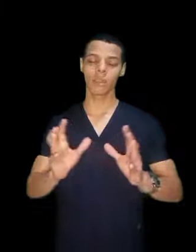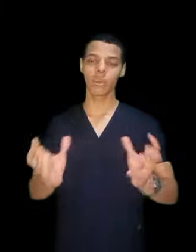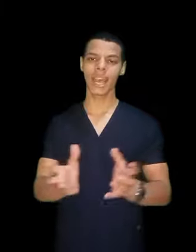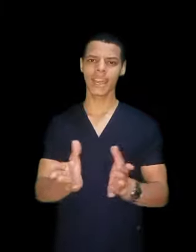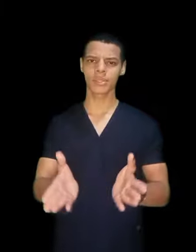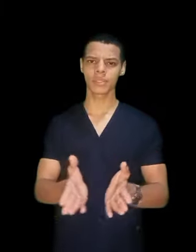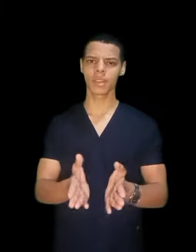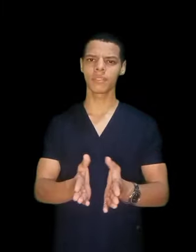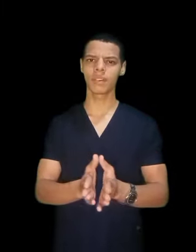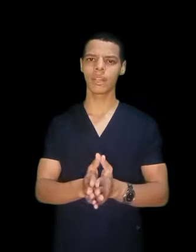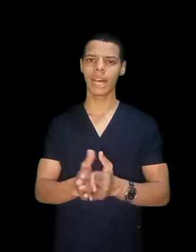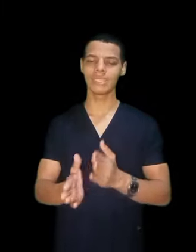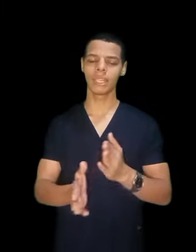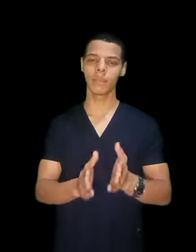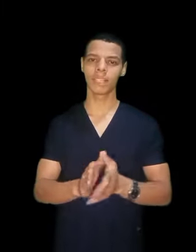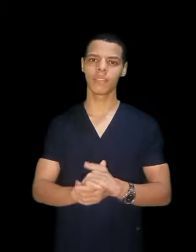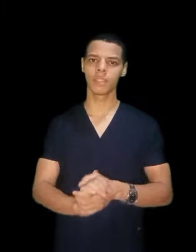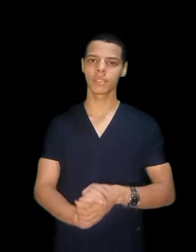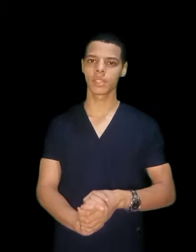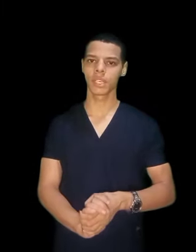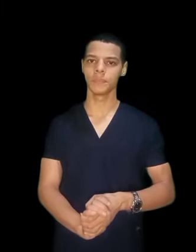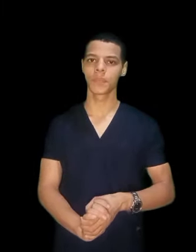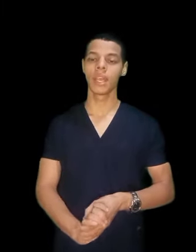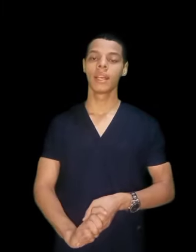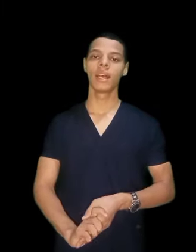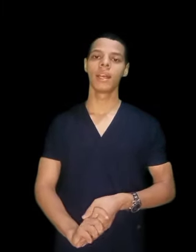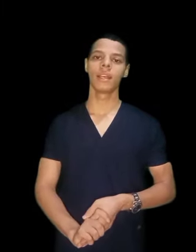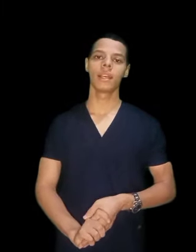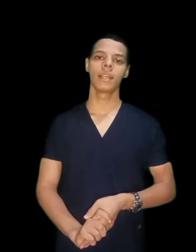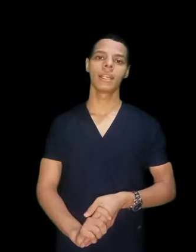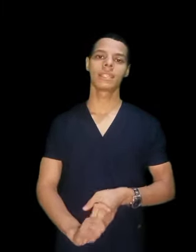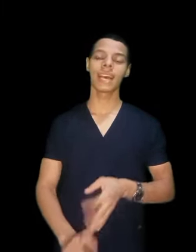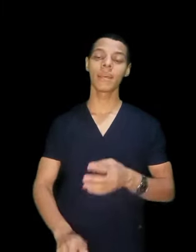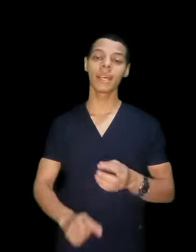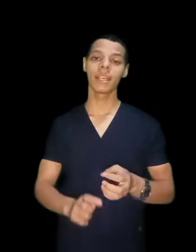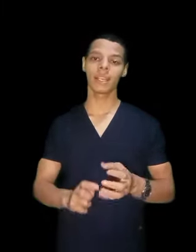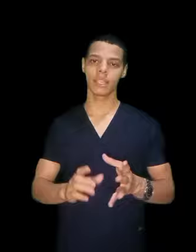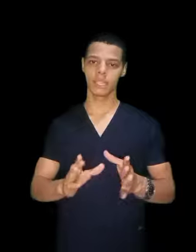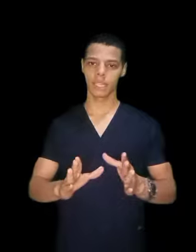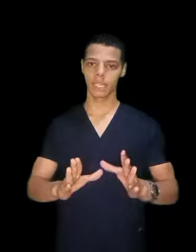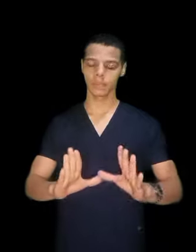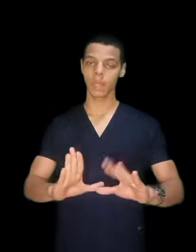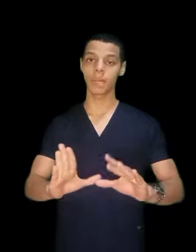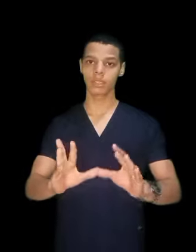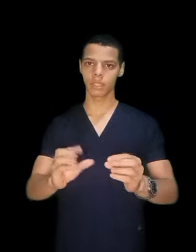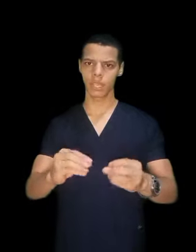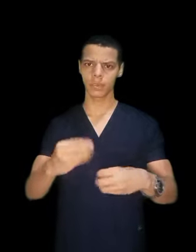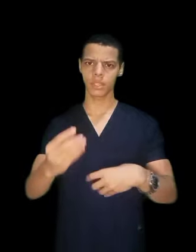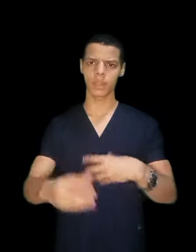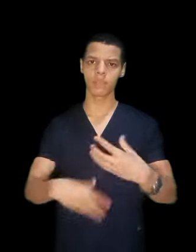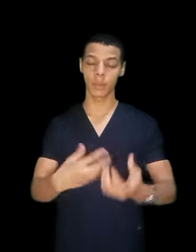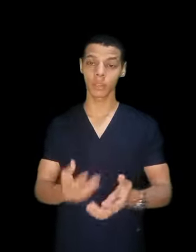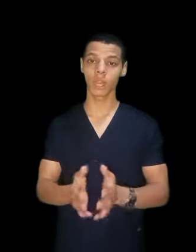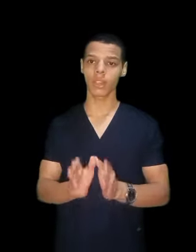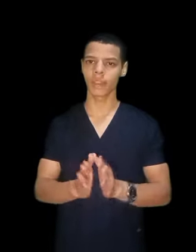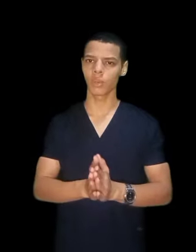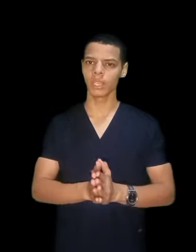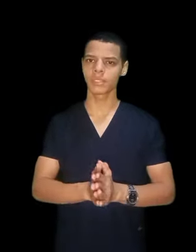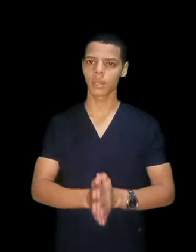كل حاجة عاو استعرفها عن المعنى الفن الصحي تعالي بقى طبعا عاو استعرف معنومات اكثر عن كلية